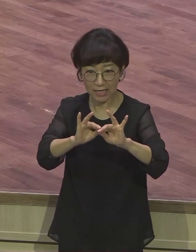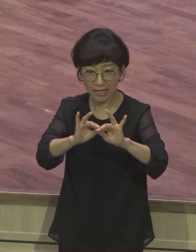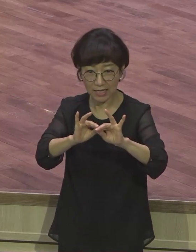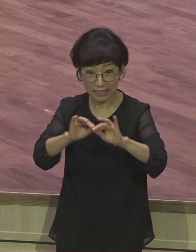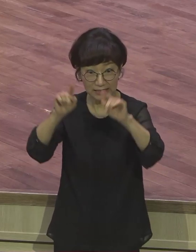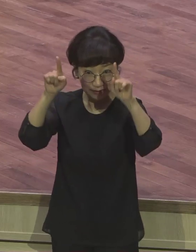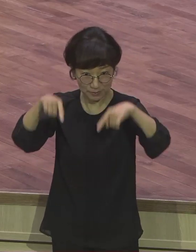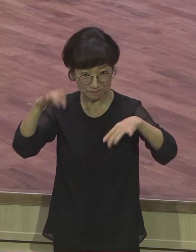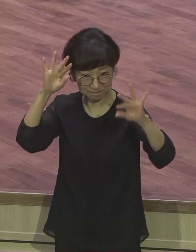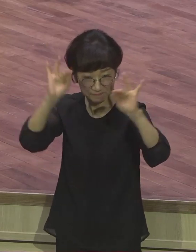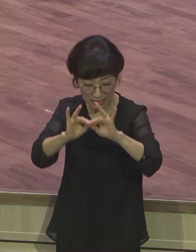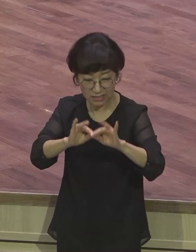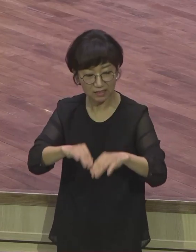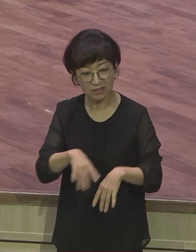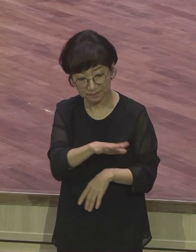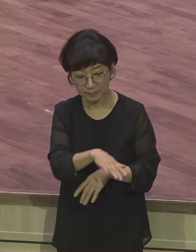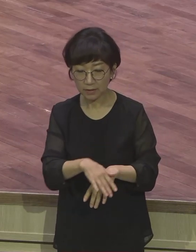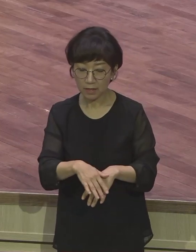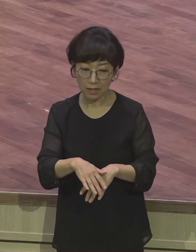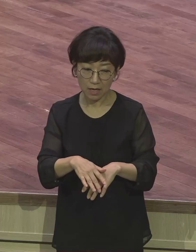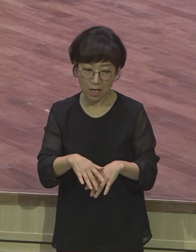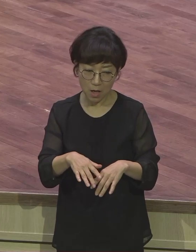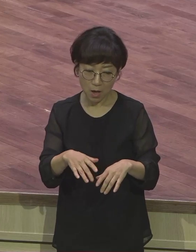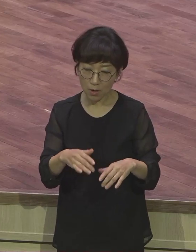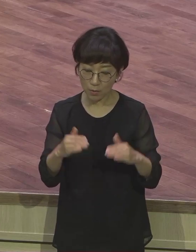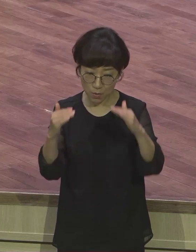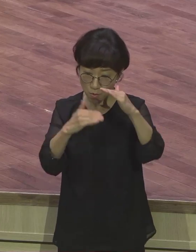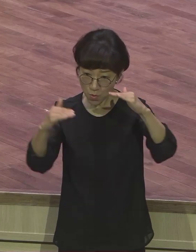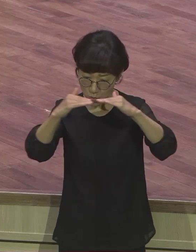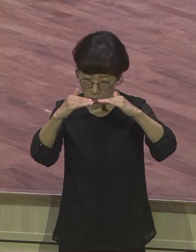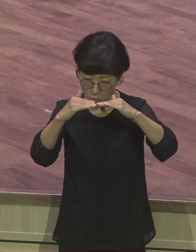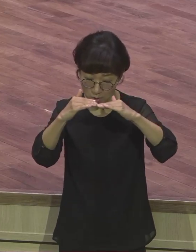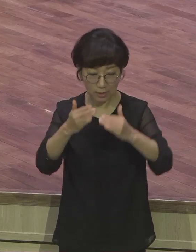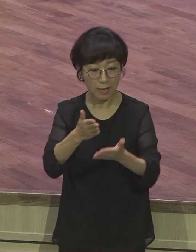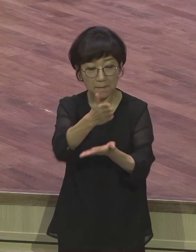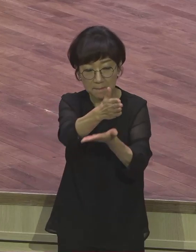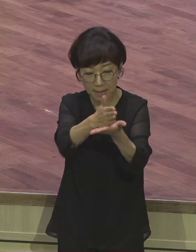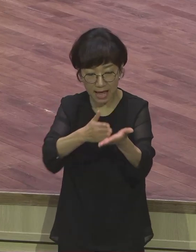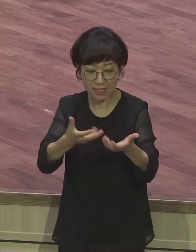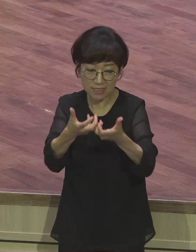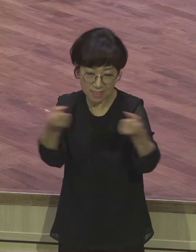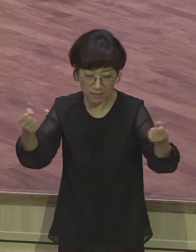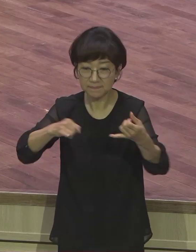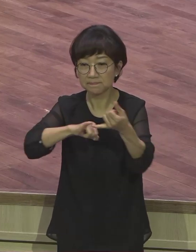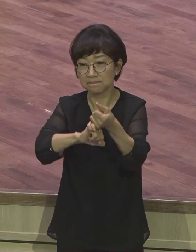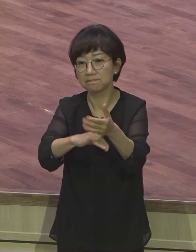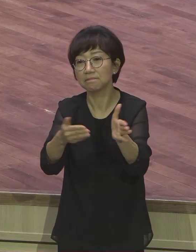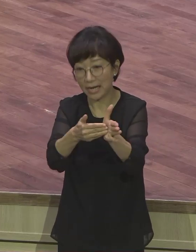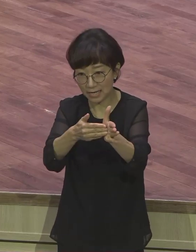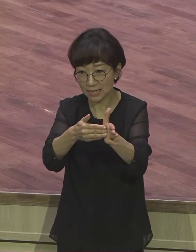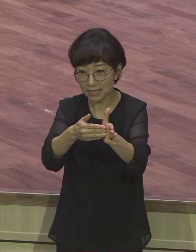두 사람은 모든 것을 공평하게 반반씩 다 나누기로 했습니다. 그런데